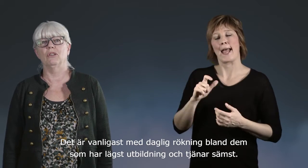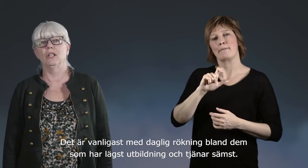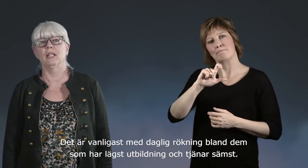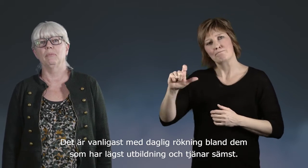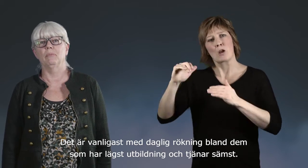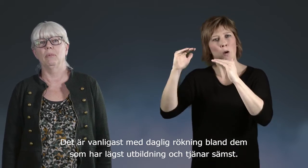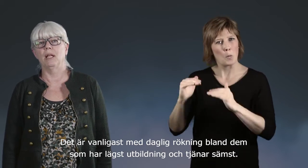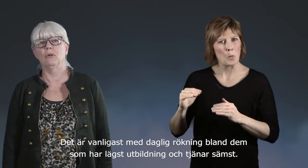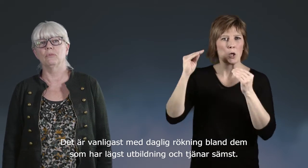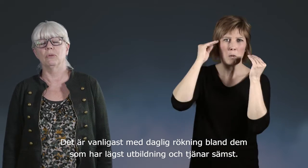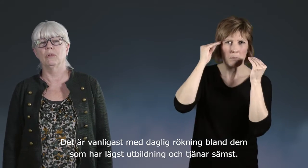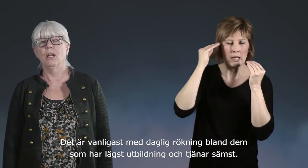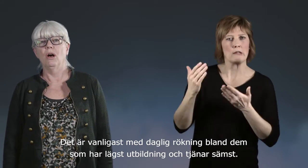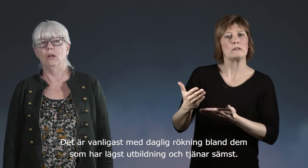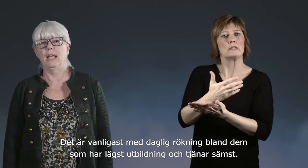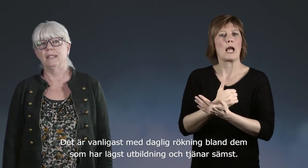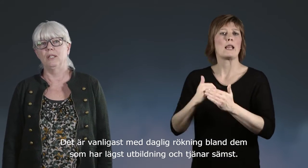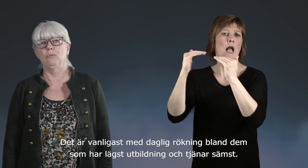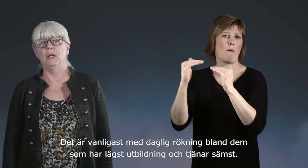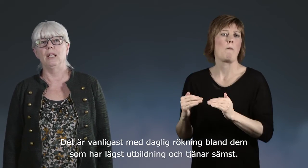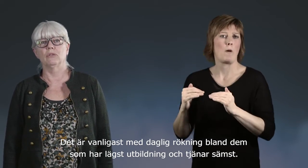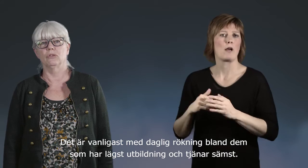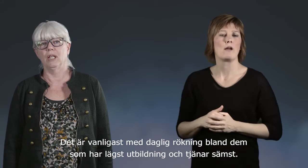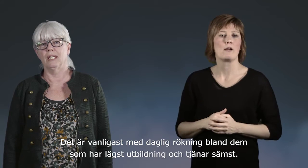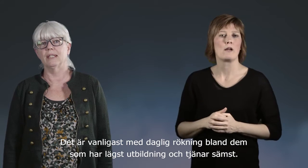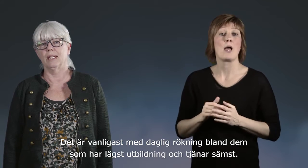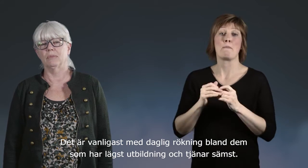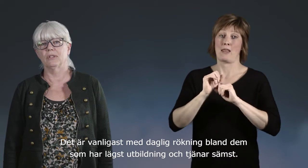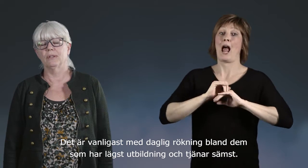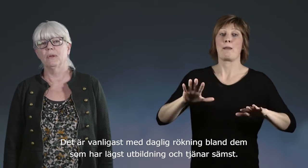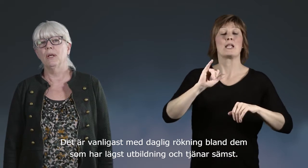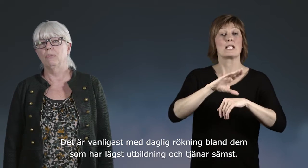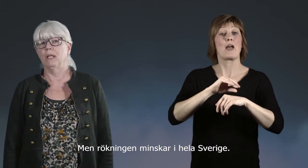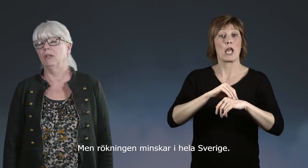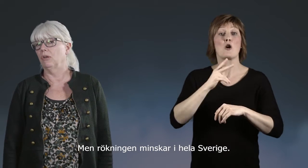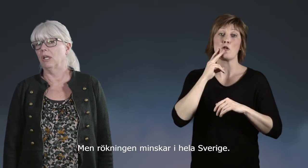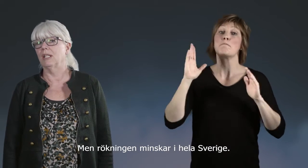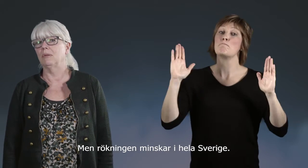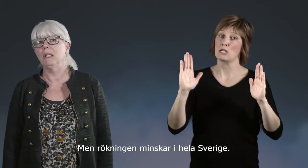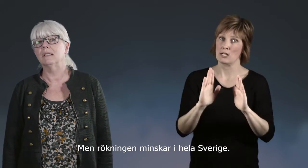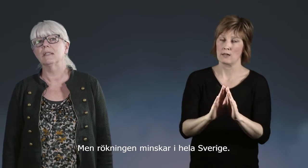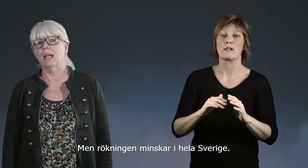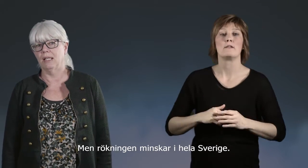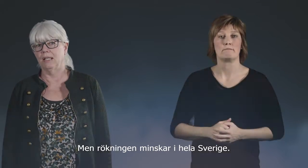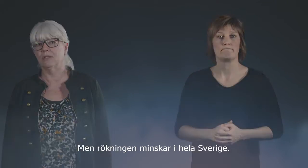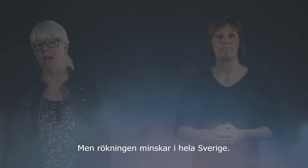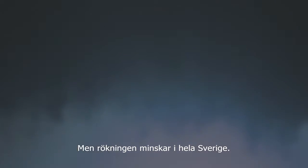rökning bland de som har lägst utbildning och som tjänar sämst. Men rökningen minskar i hela Sverige.